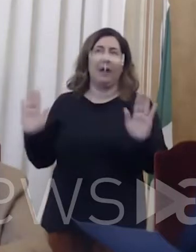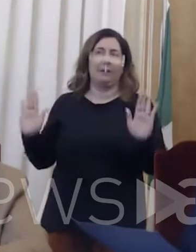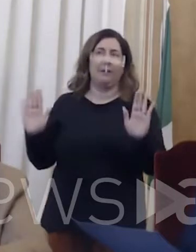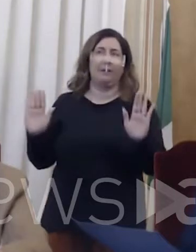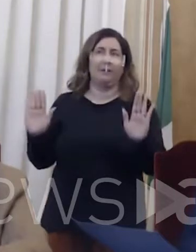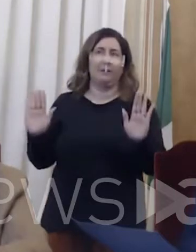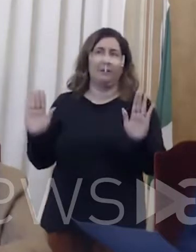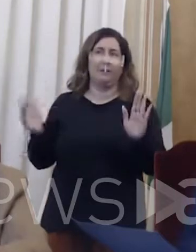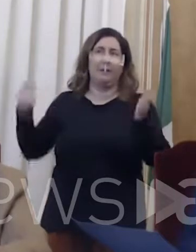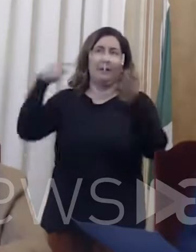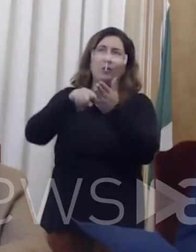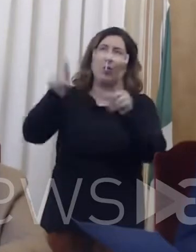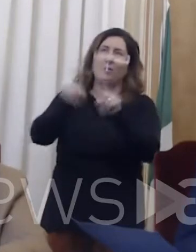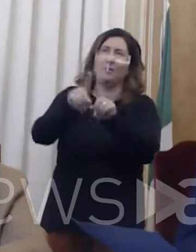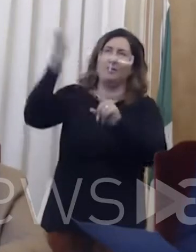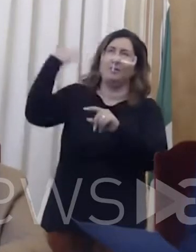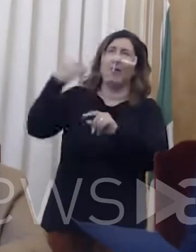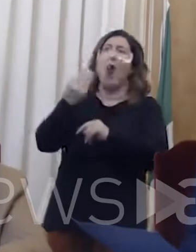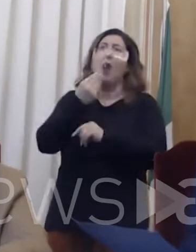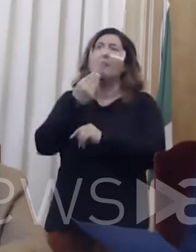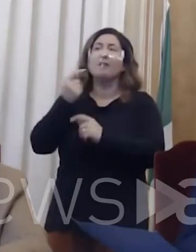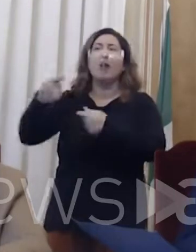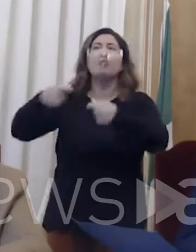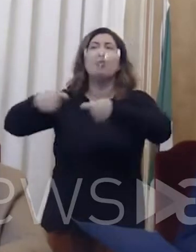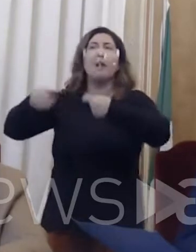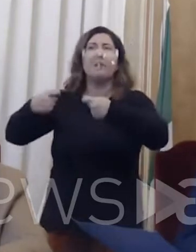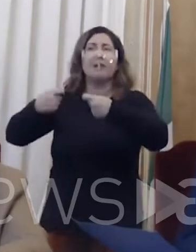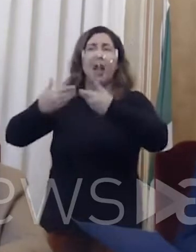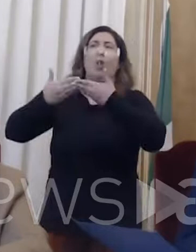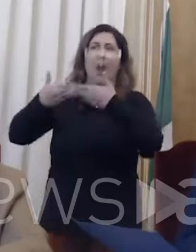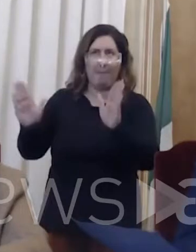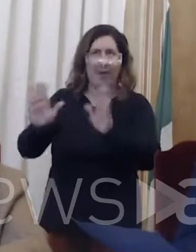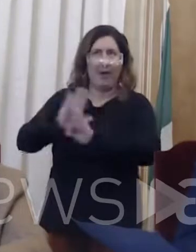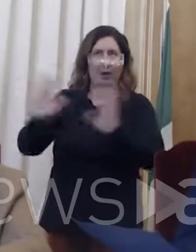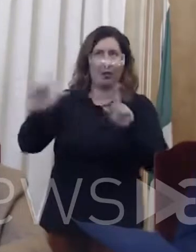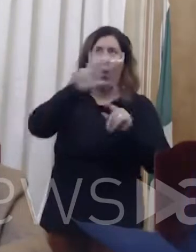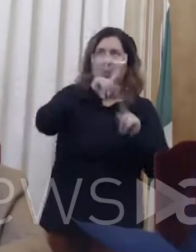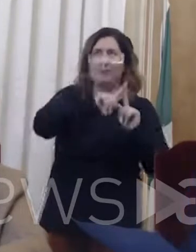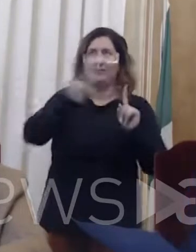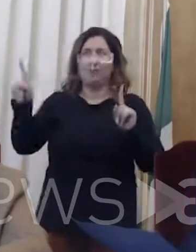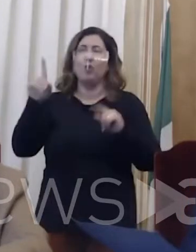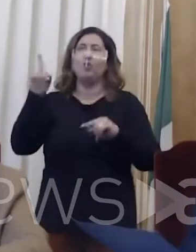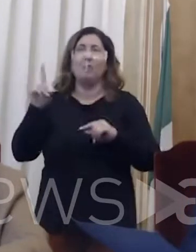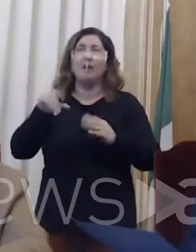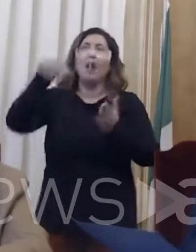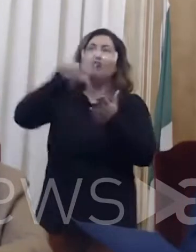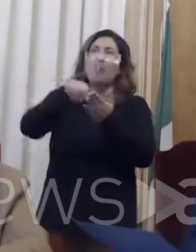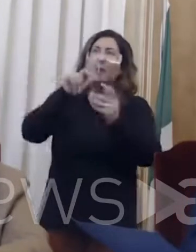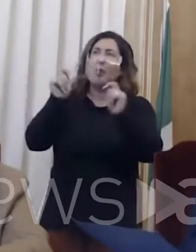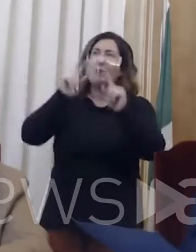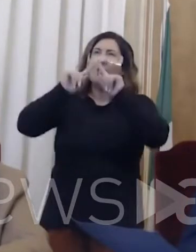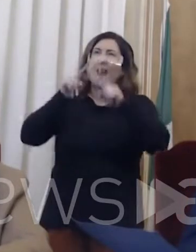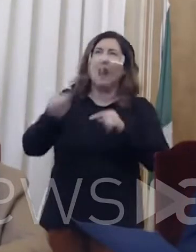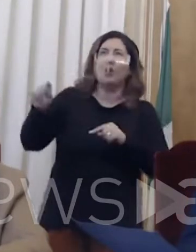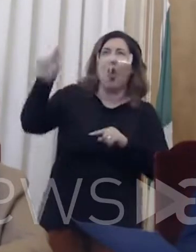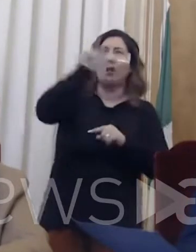modello per cui la parte alimentare del supermercato per capirci rimane aperta ma il centro commerciale in sé viene